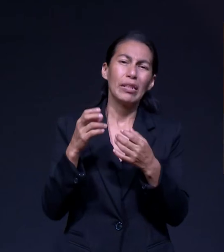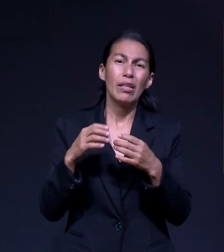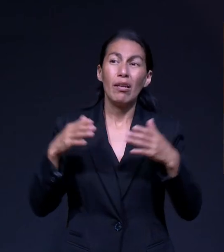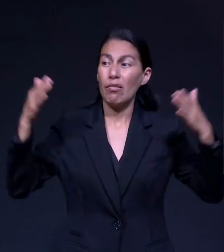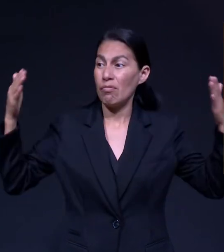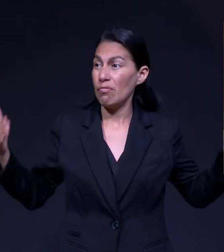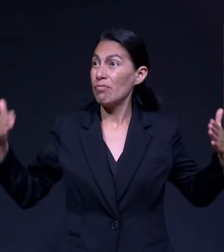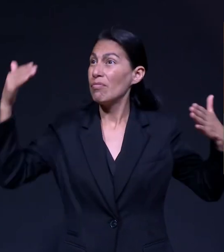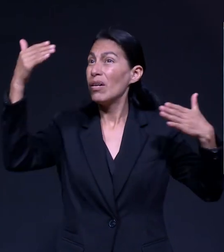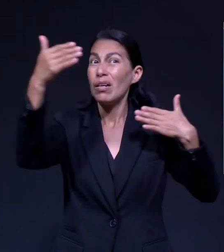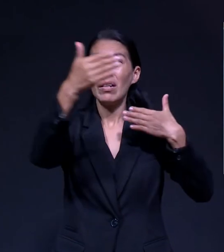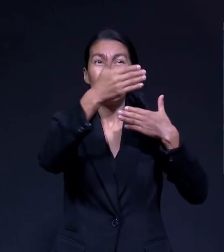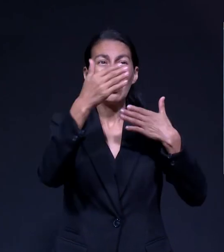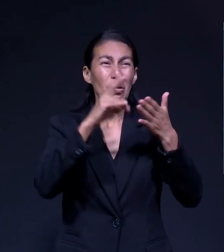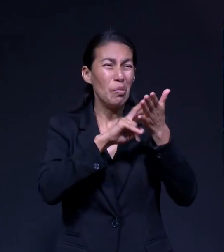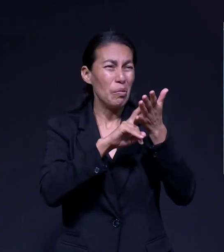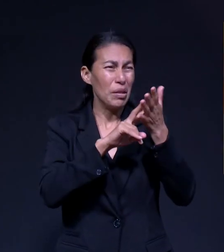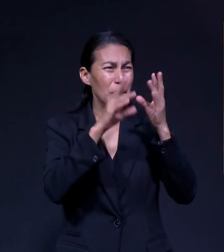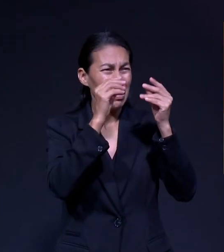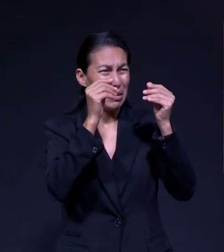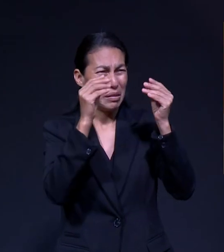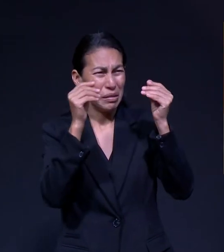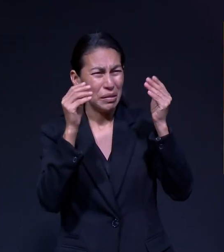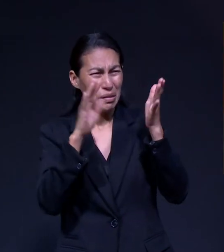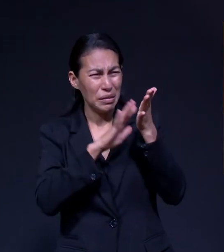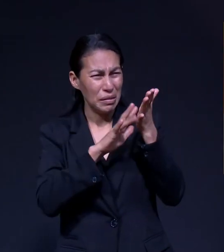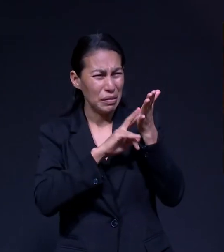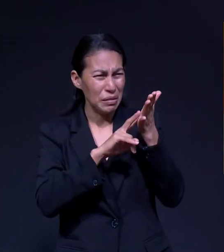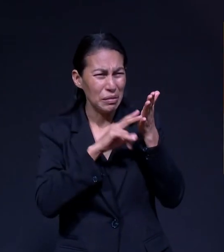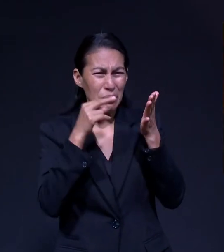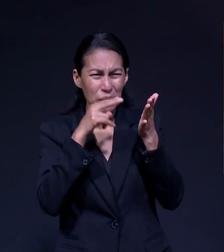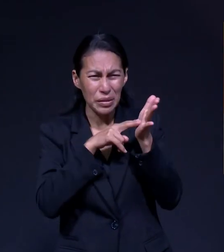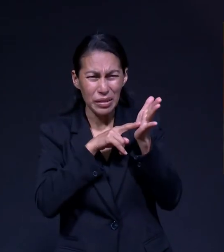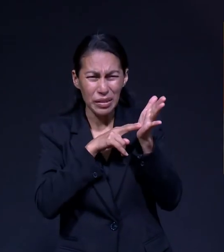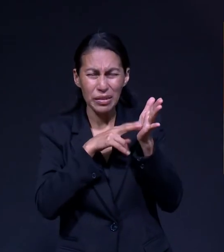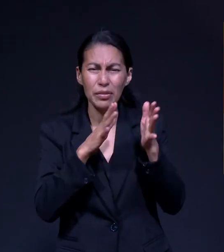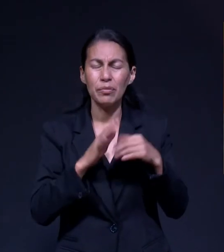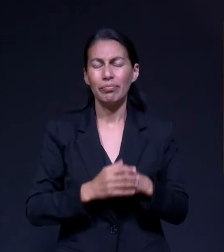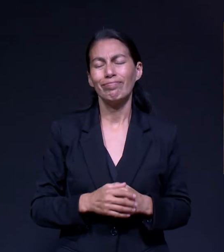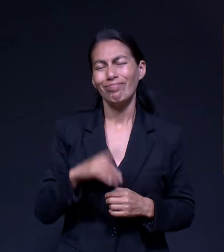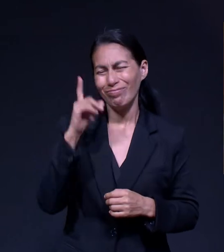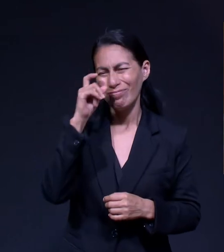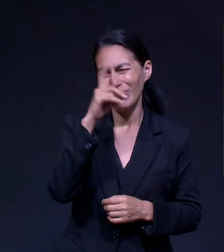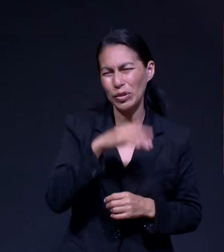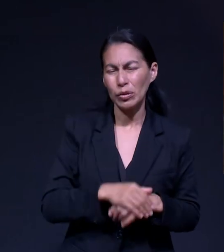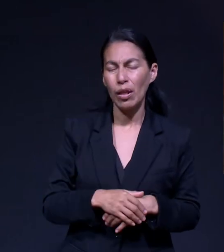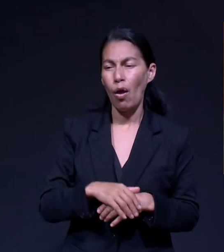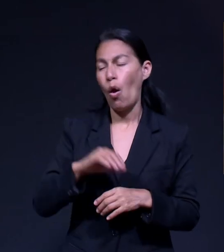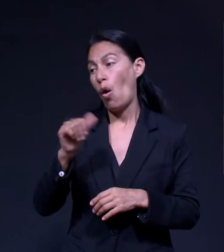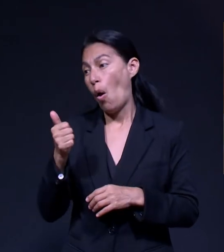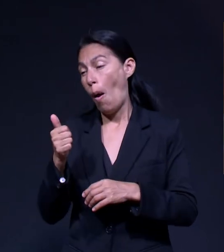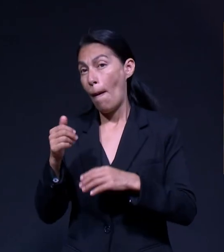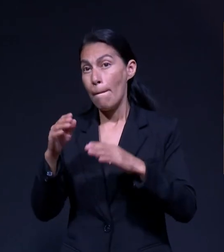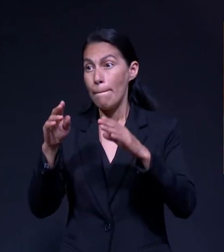paredes En todo, ¿no? Otra de las dificultades que había Era que toda la parte de muebles Que era de madera Tenía